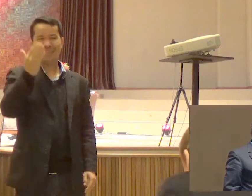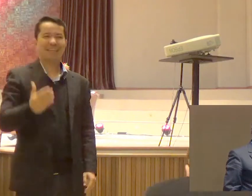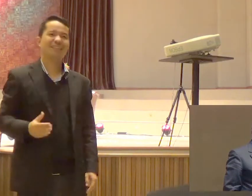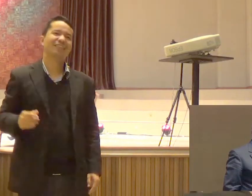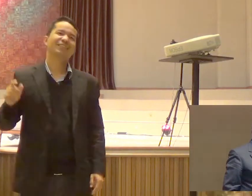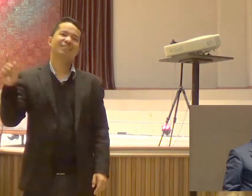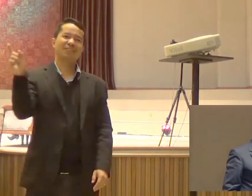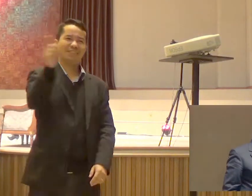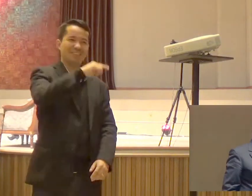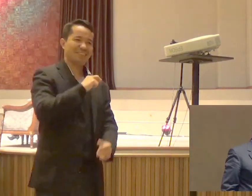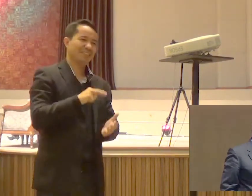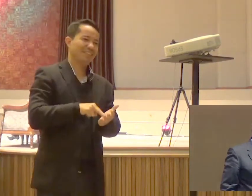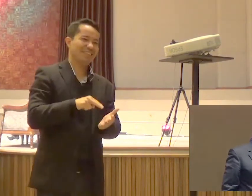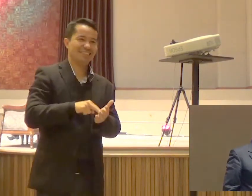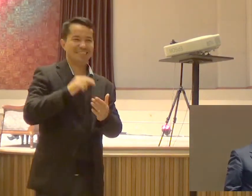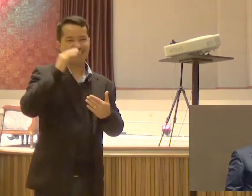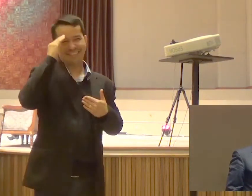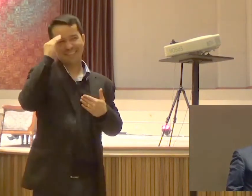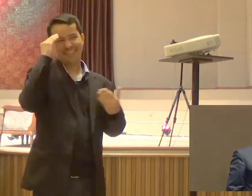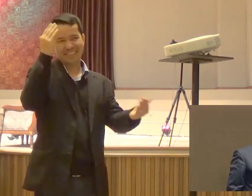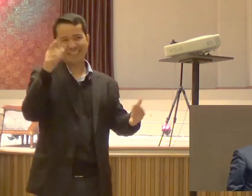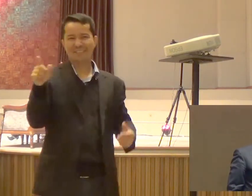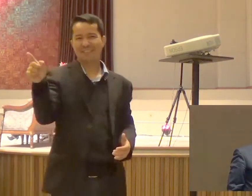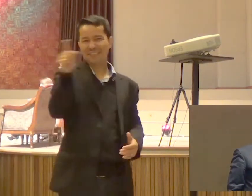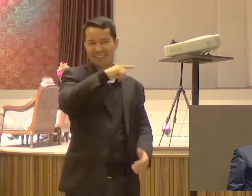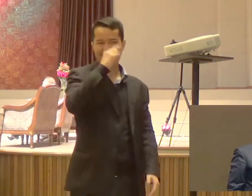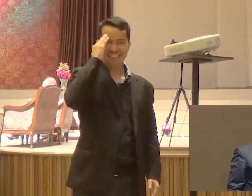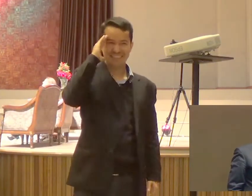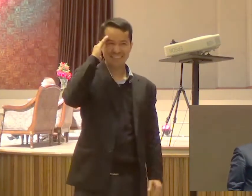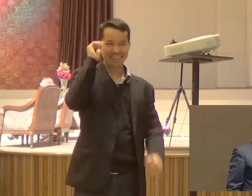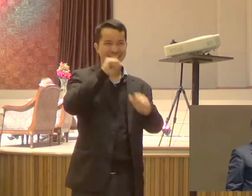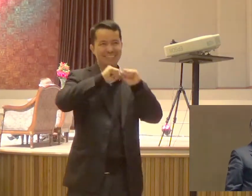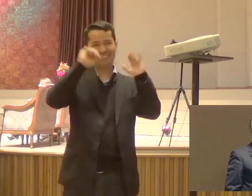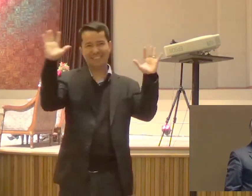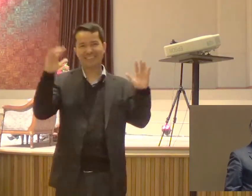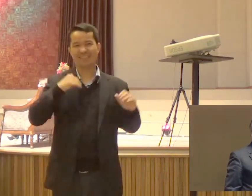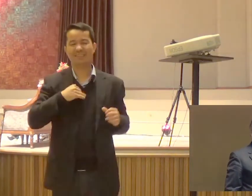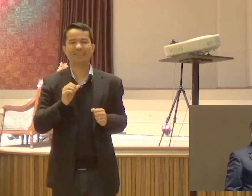De ficar em pé Você está entendendo O que eu estou falando? Eu quero orar Nessa noite Com você